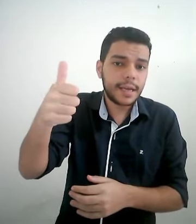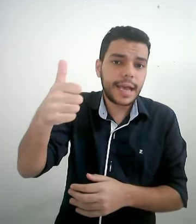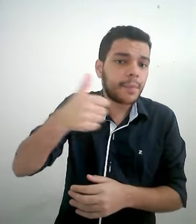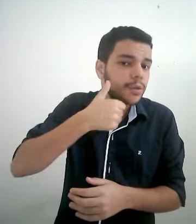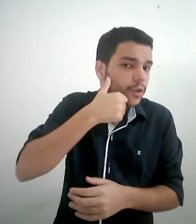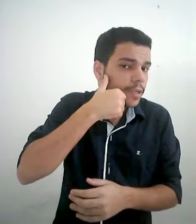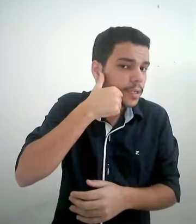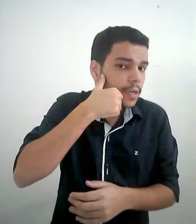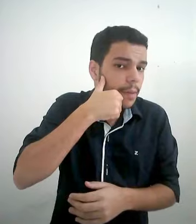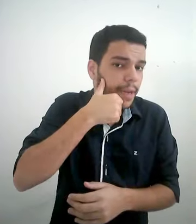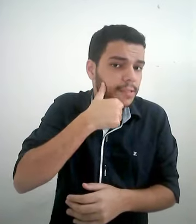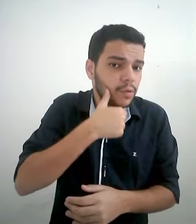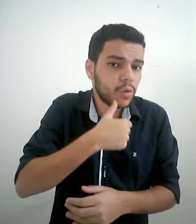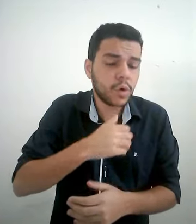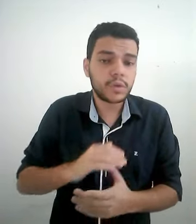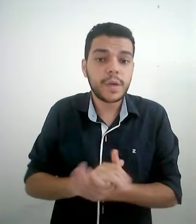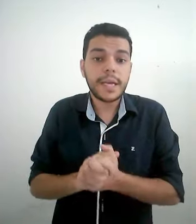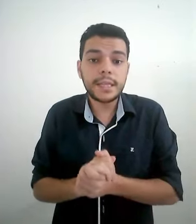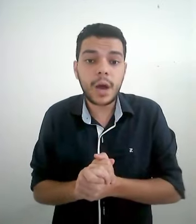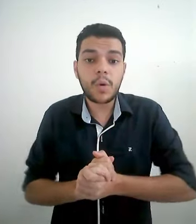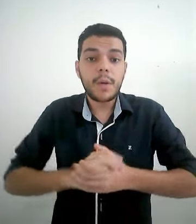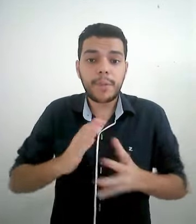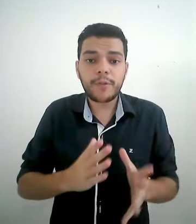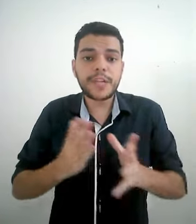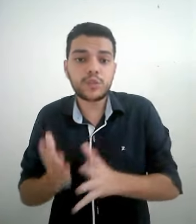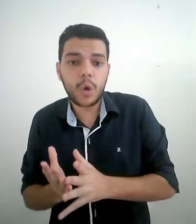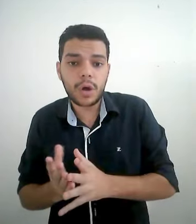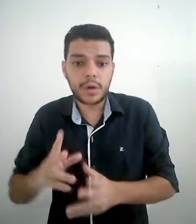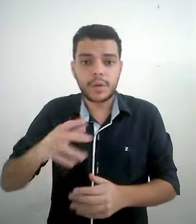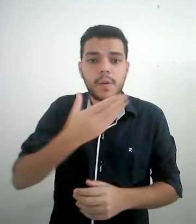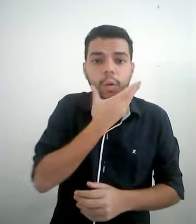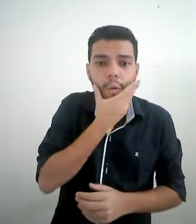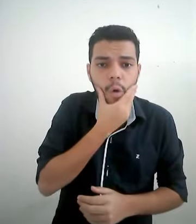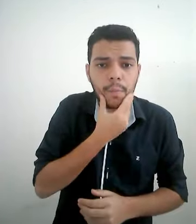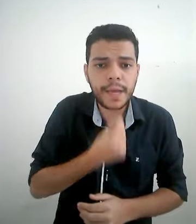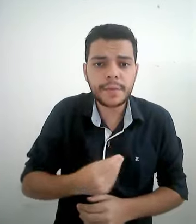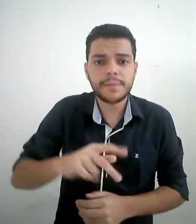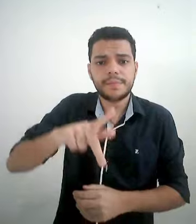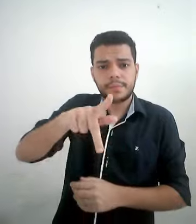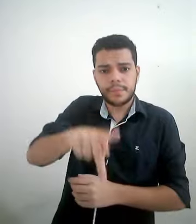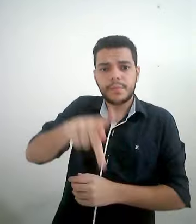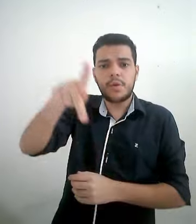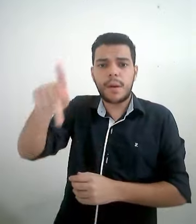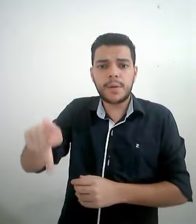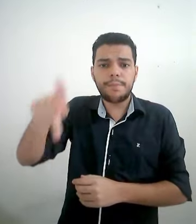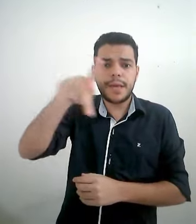que é a mão em joinha, passando no rosto. Então, professor, homem, com a mão em P,